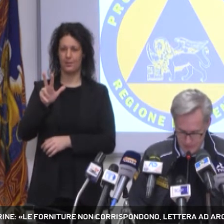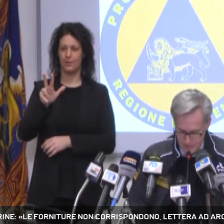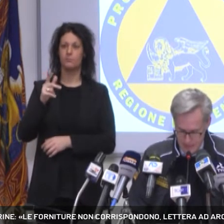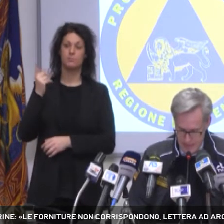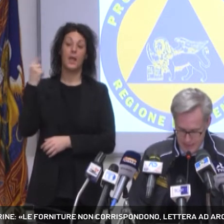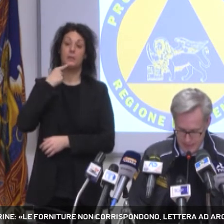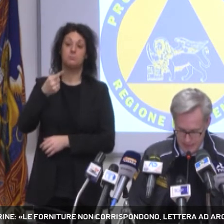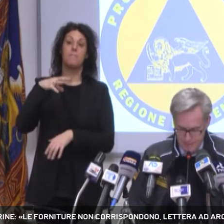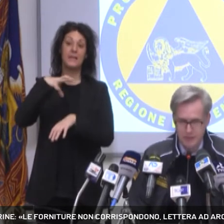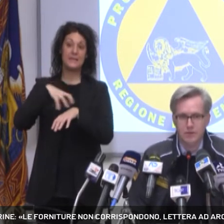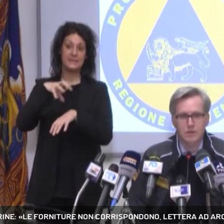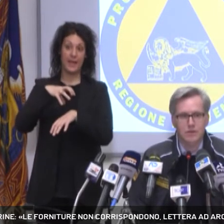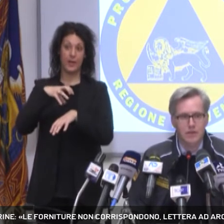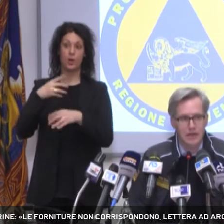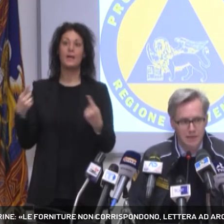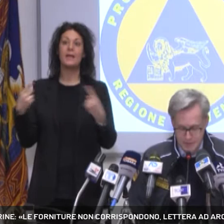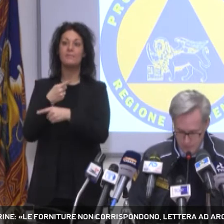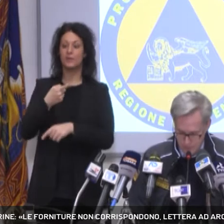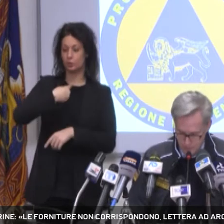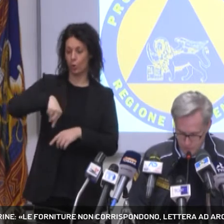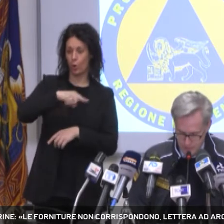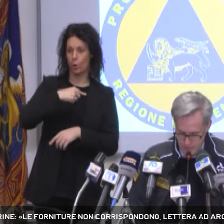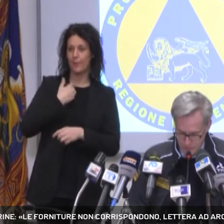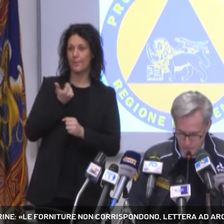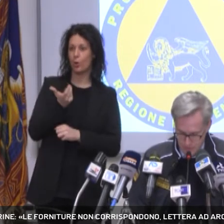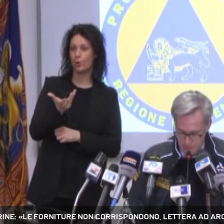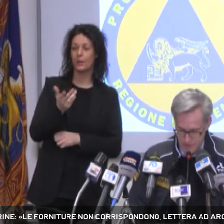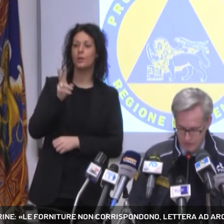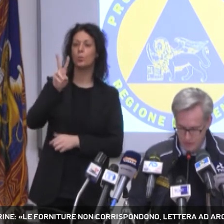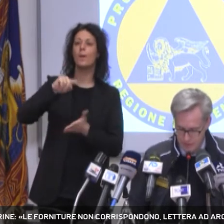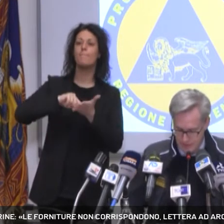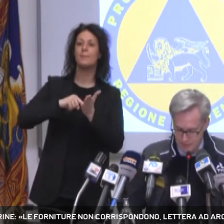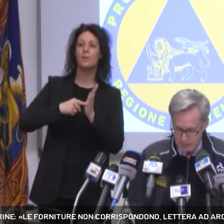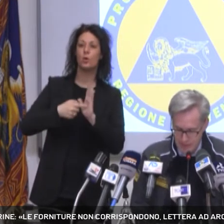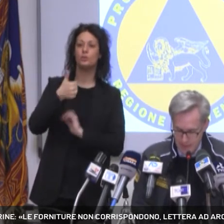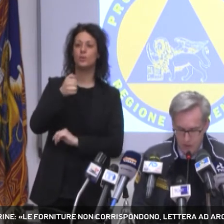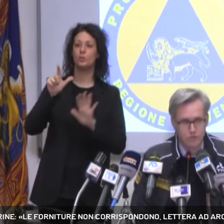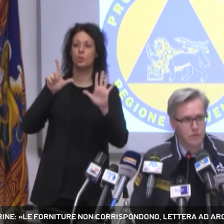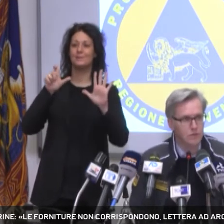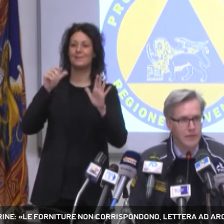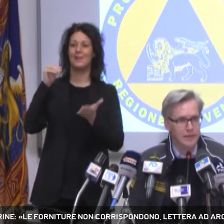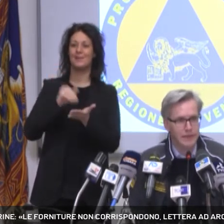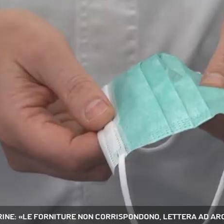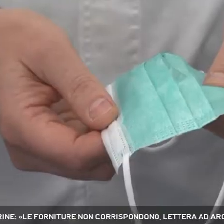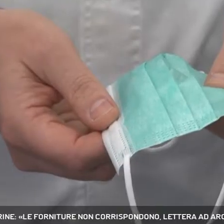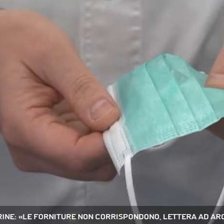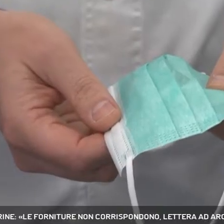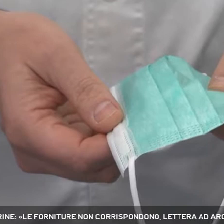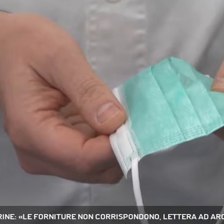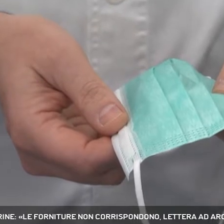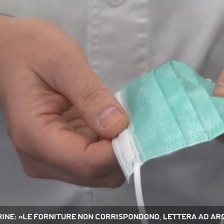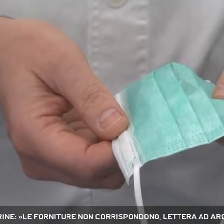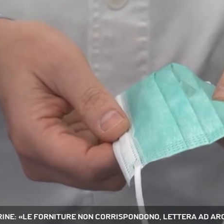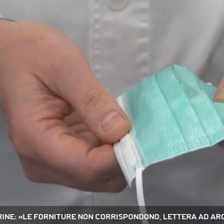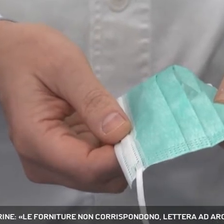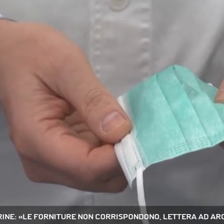Ministero e invece secondo le nostre rilevazioni sono 2.170.880. Il totale